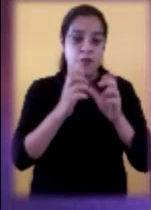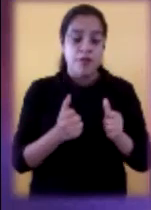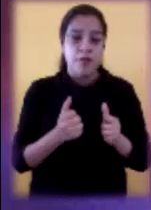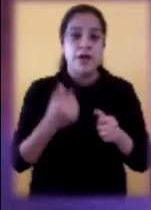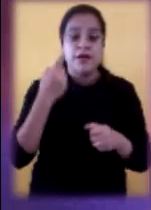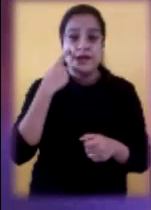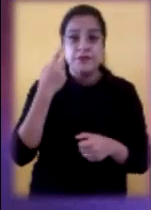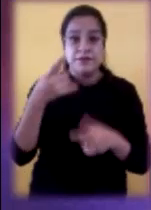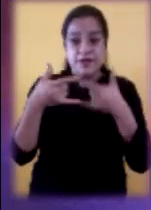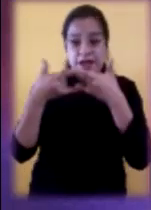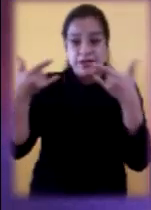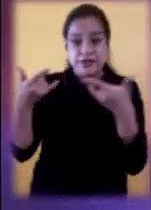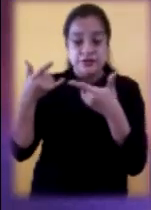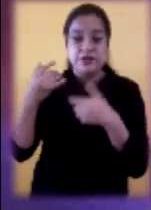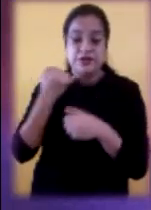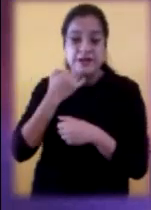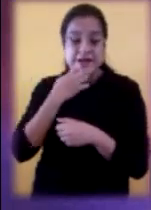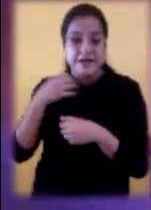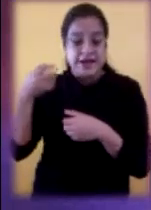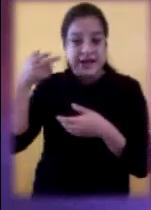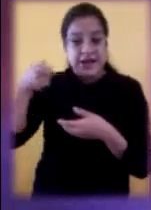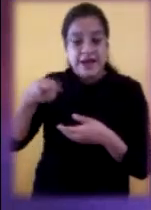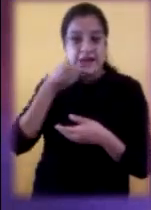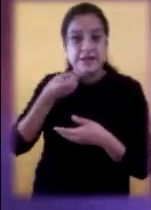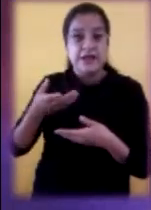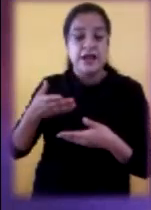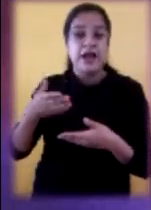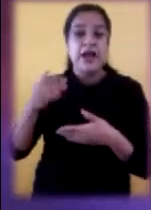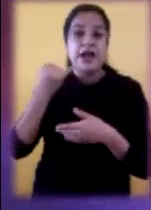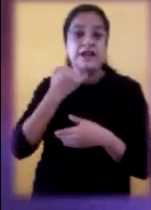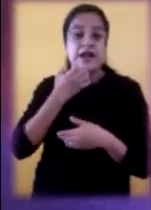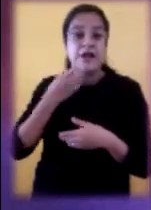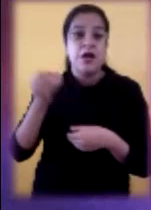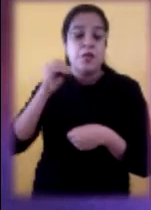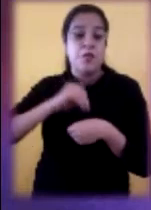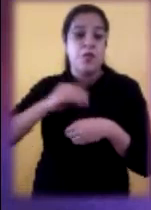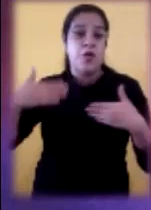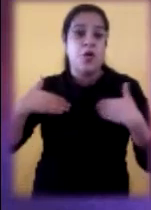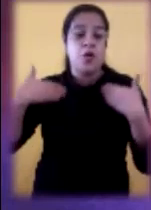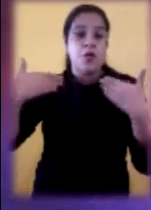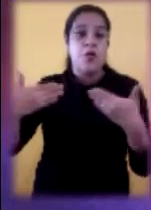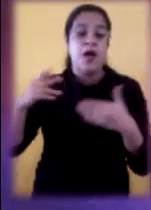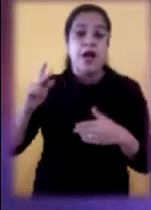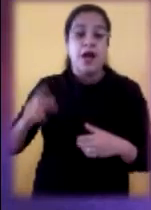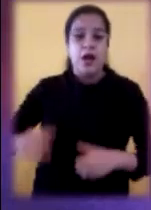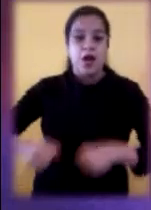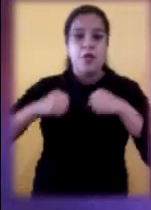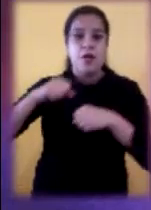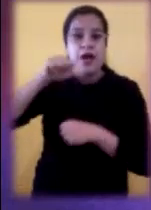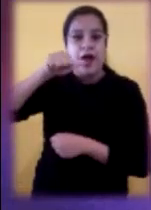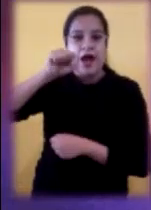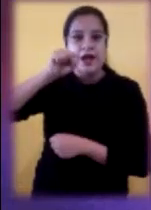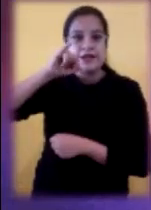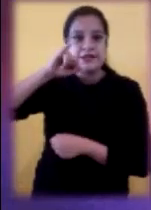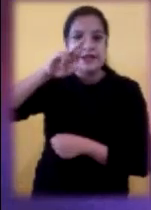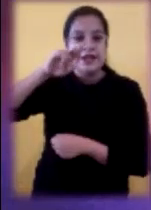manos. Y si revisamos un poco la historia, nos encontramos que Israel había puesto su confianza más en el poder